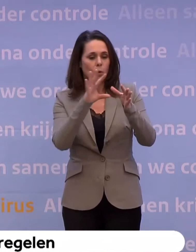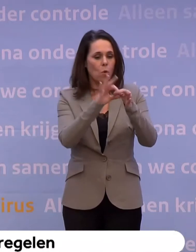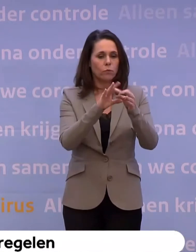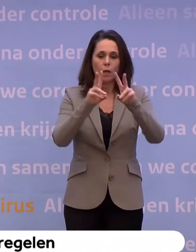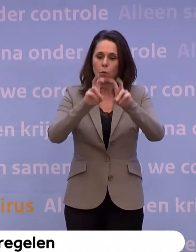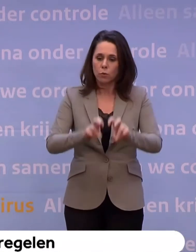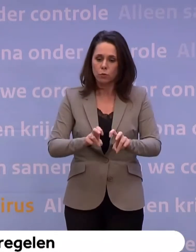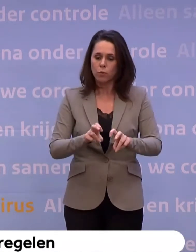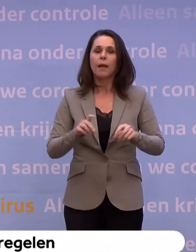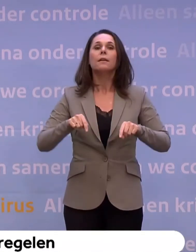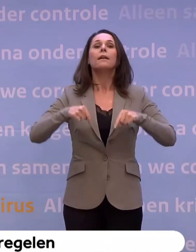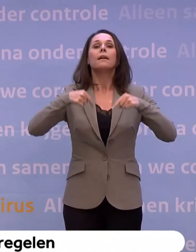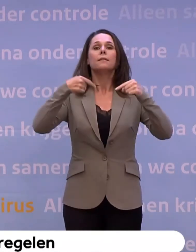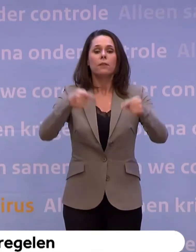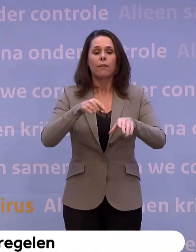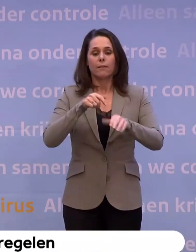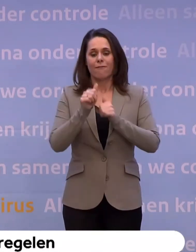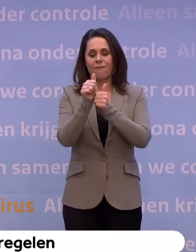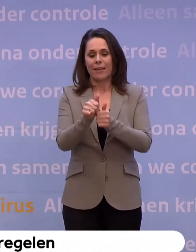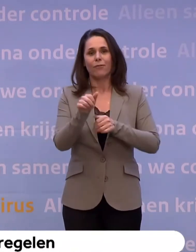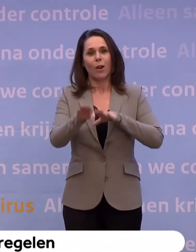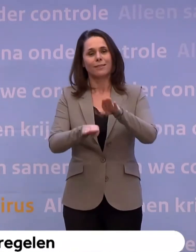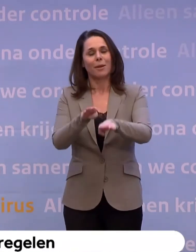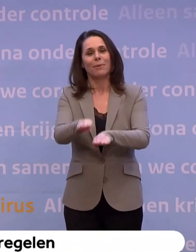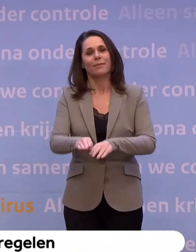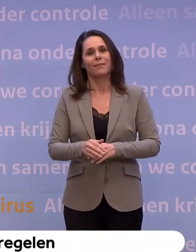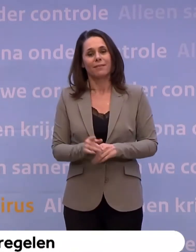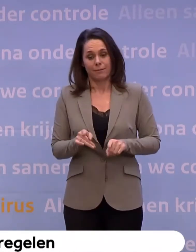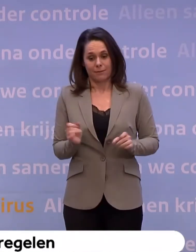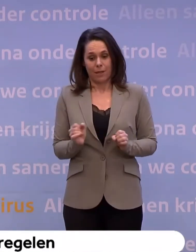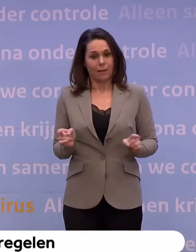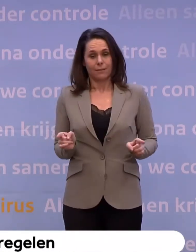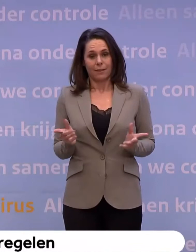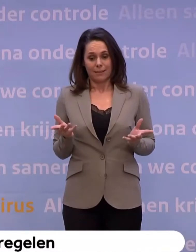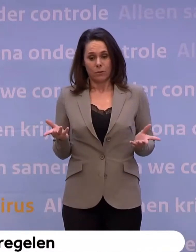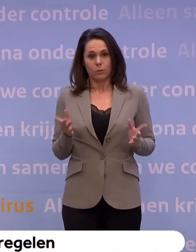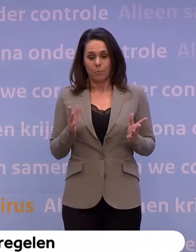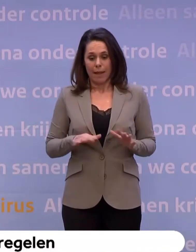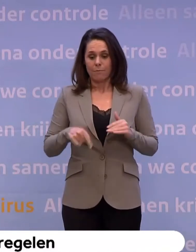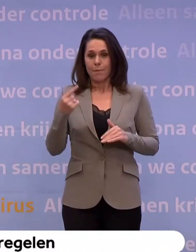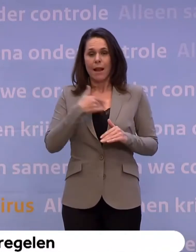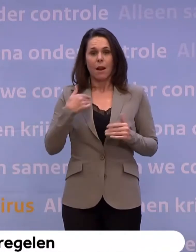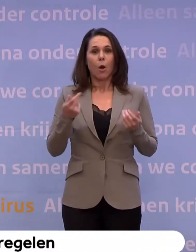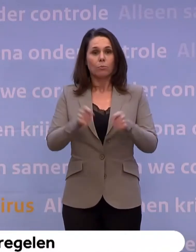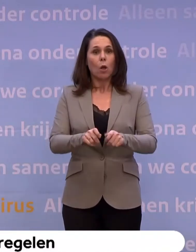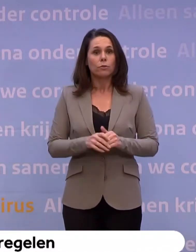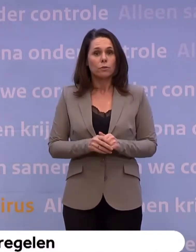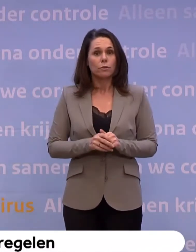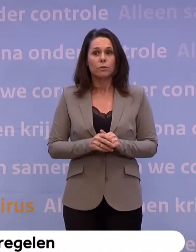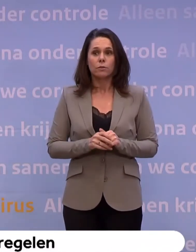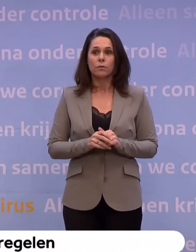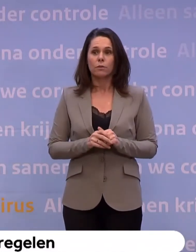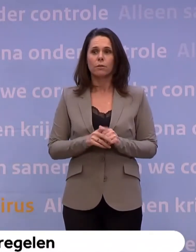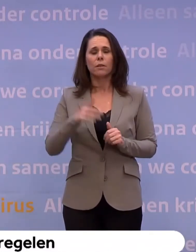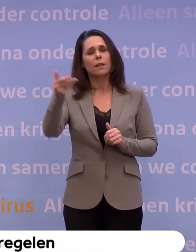bent om de vervolgstappen te zetten. Dat kan niet anders. Als je dat niet doet namelijk... ...dat is de prijs die je betaalt... ...dat we nog veel langer op slot blijven. U vindt dus dat een